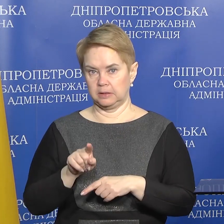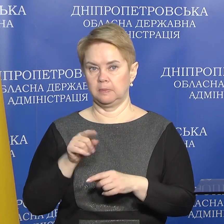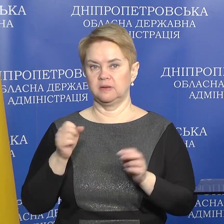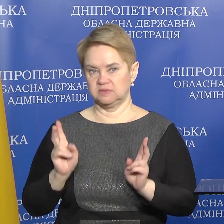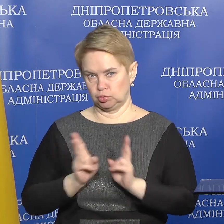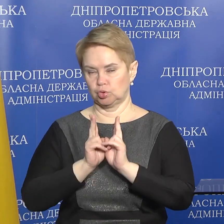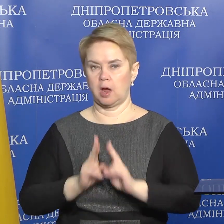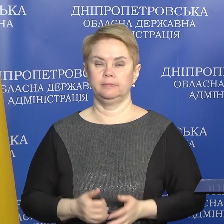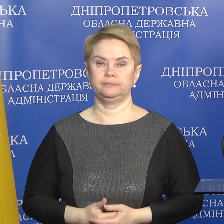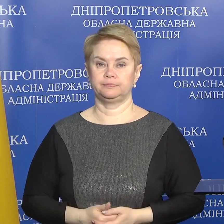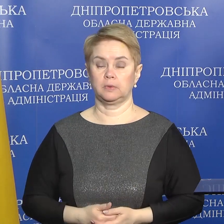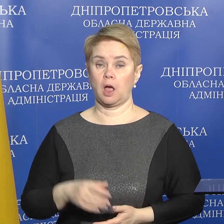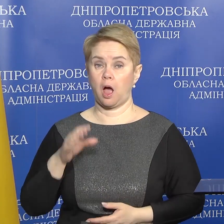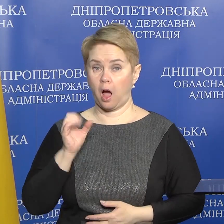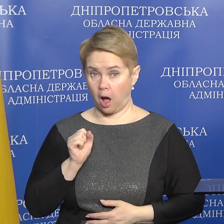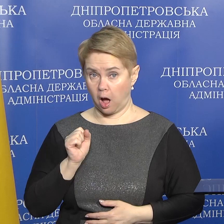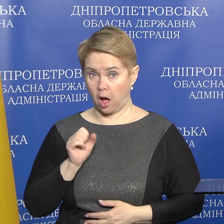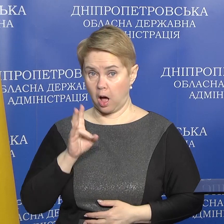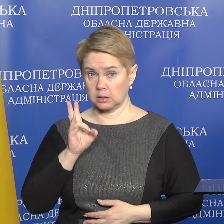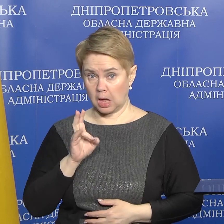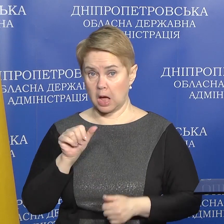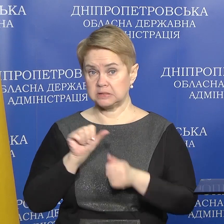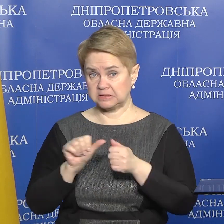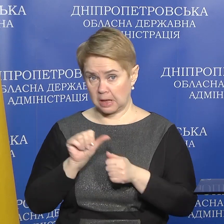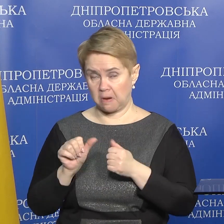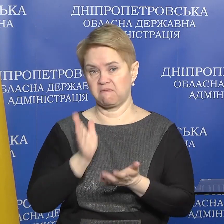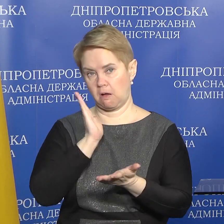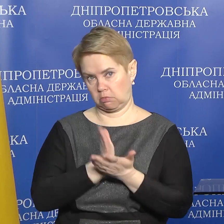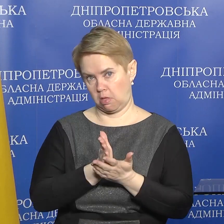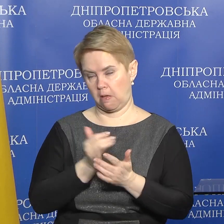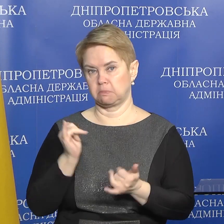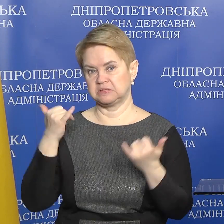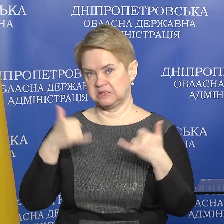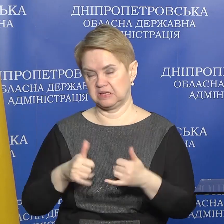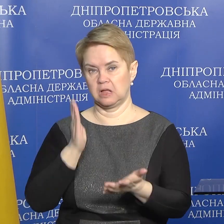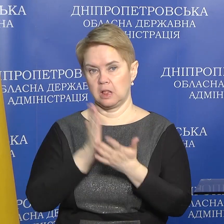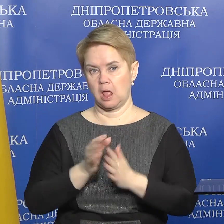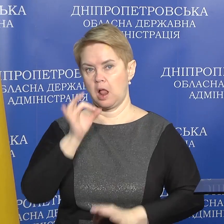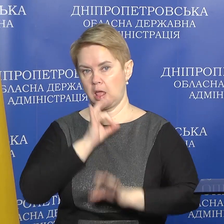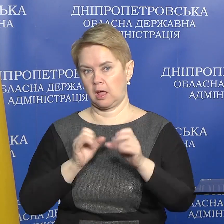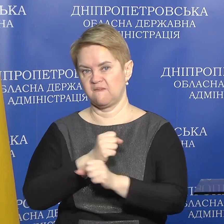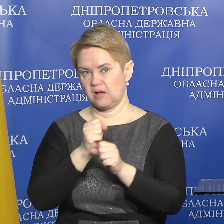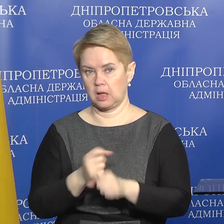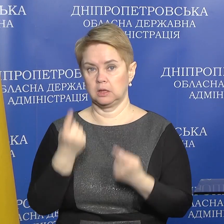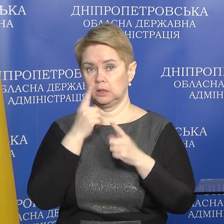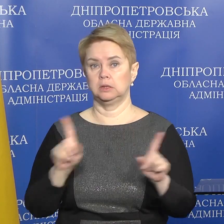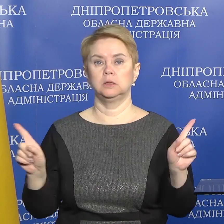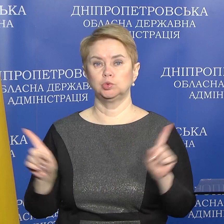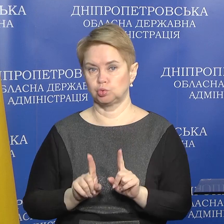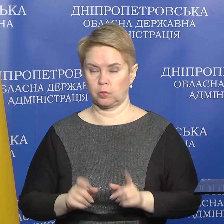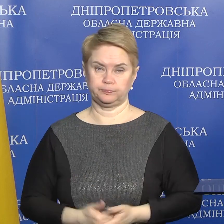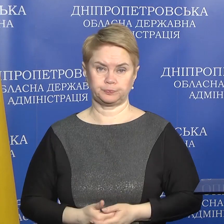які їх зустрічають. На заправках є бензин, в аптеках є ліки. Єдине, що